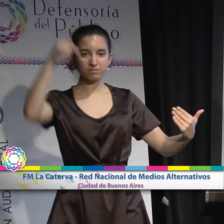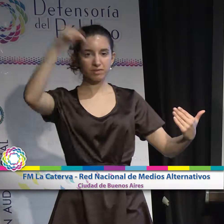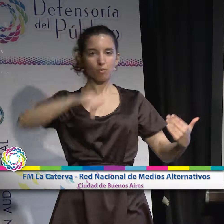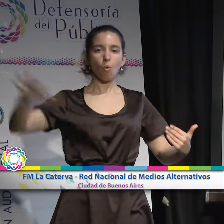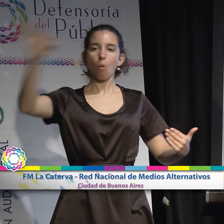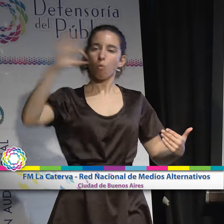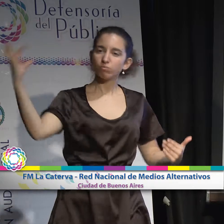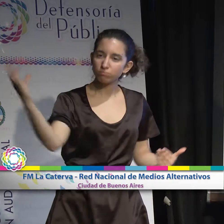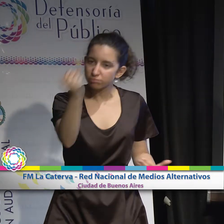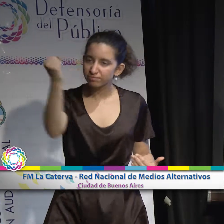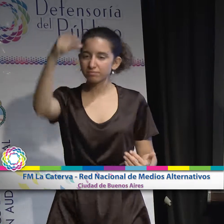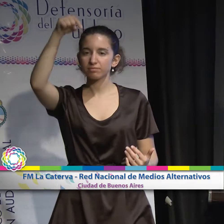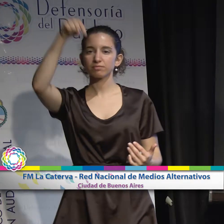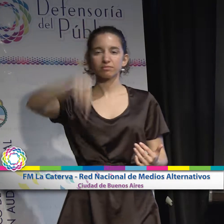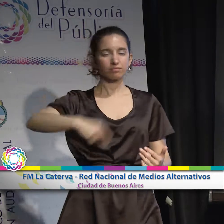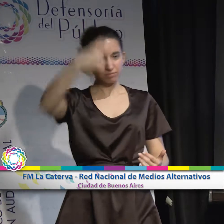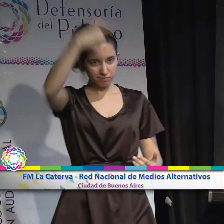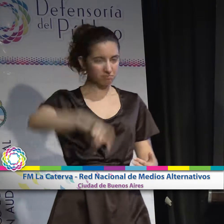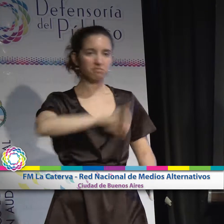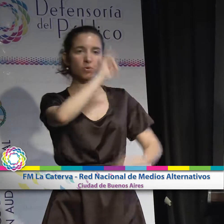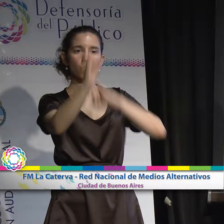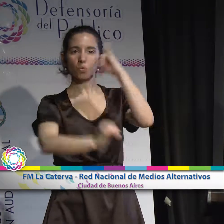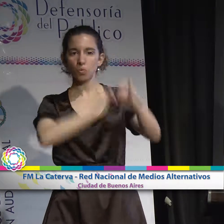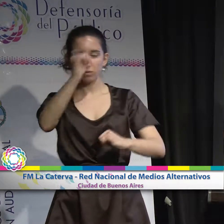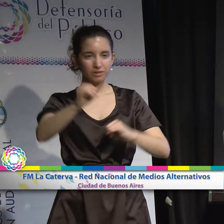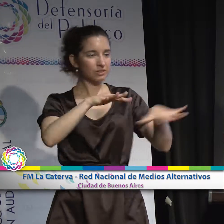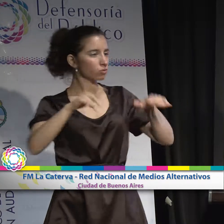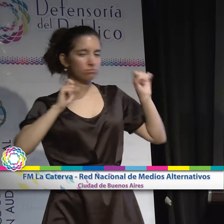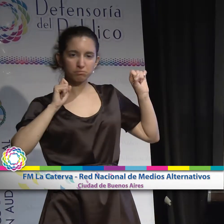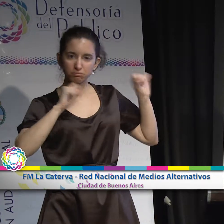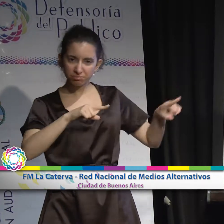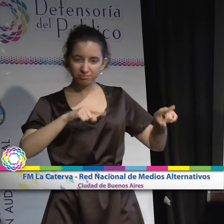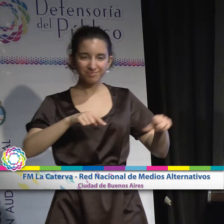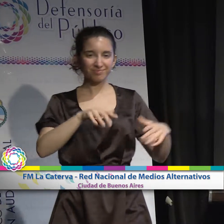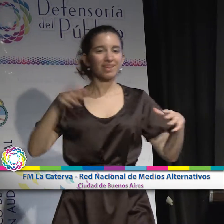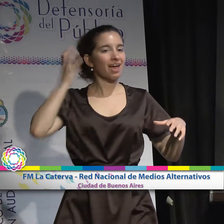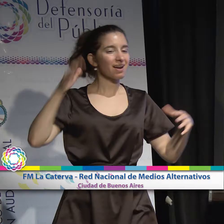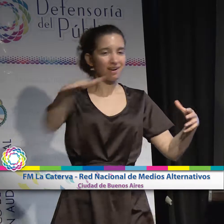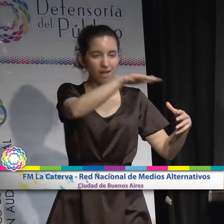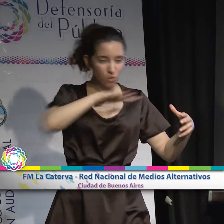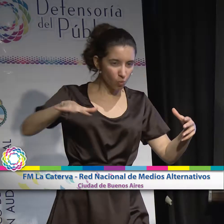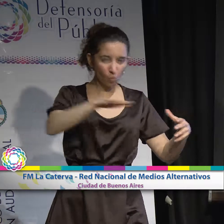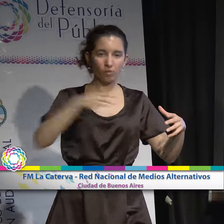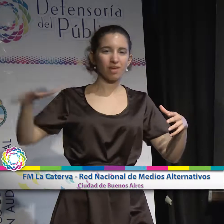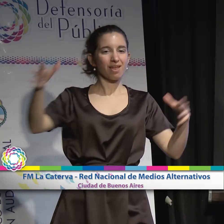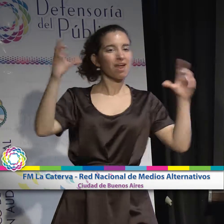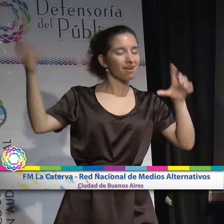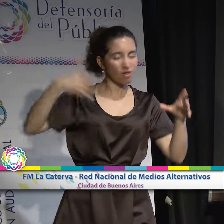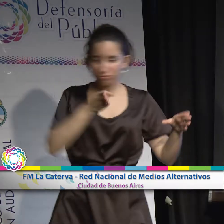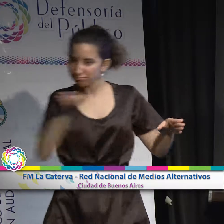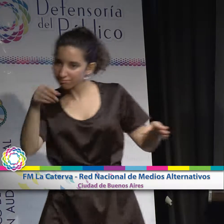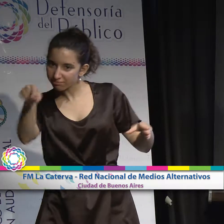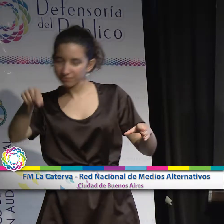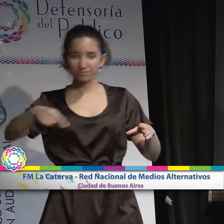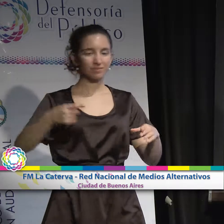de contar en nuestro caso en particular qué nos sucede como medios comunitarios alternativos y populares. Soy Antonella